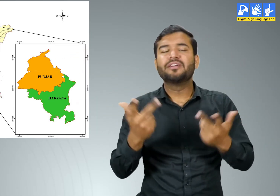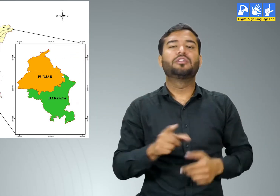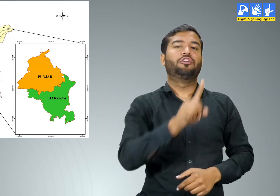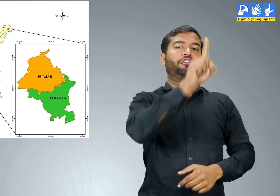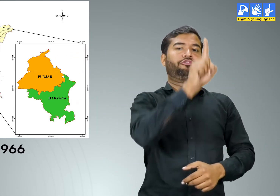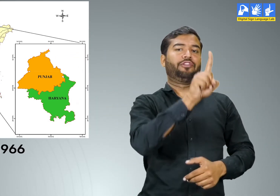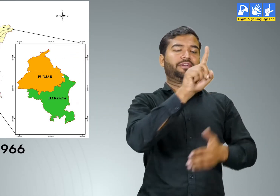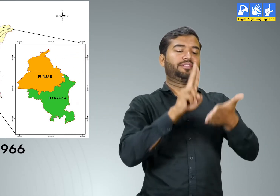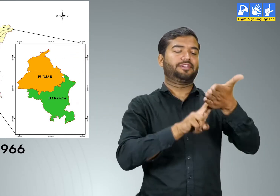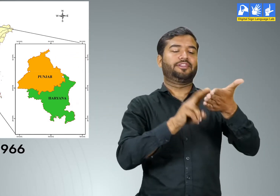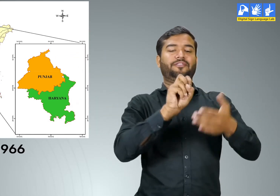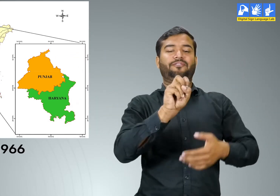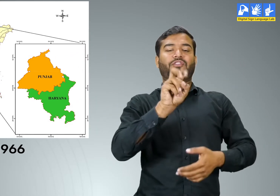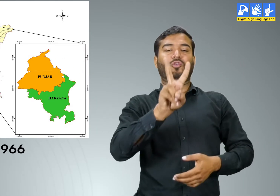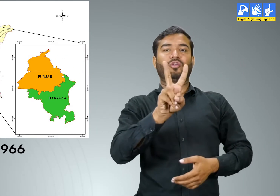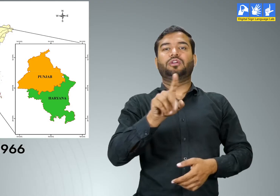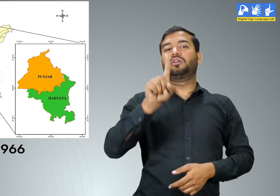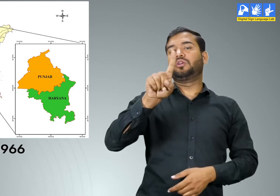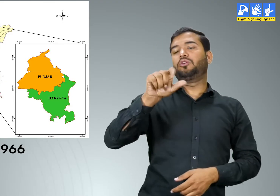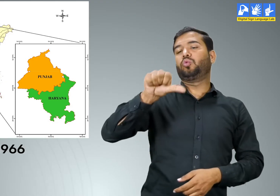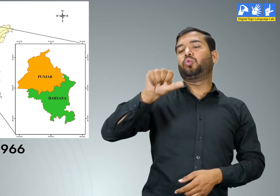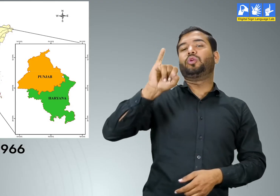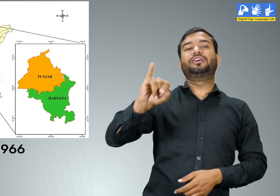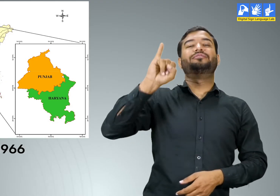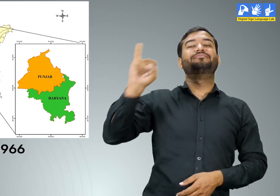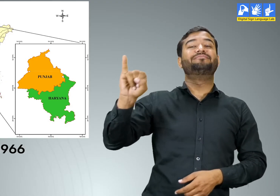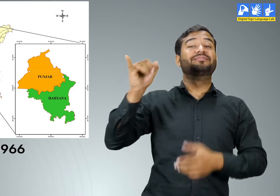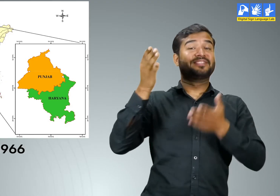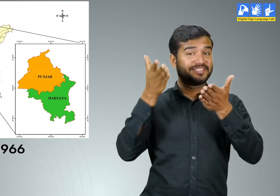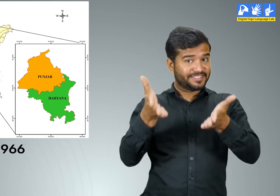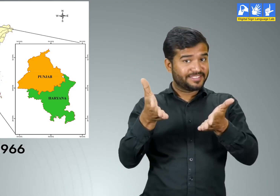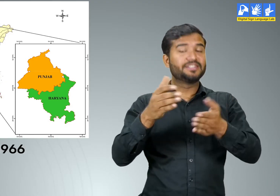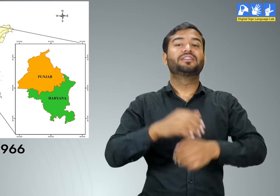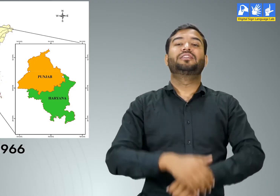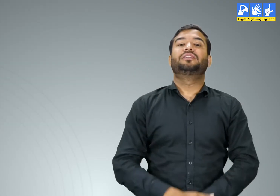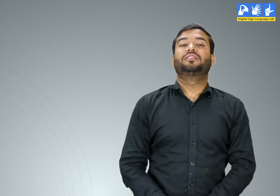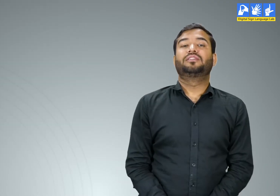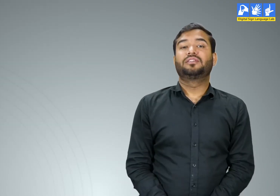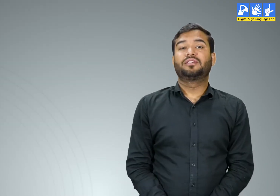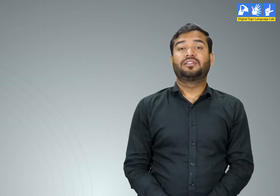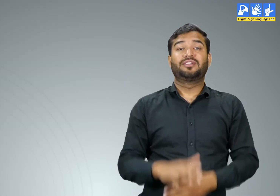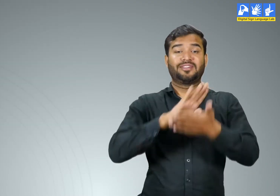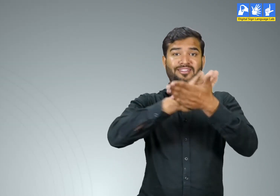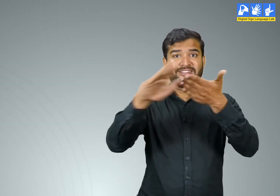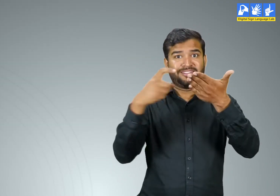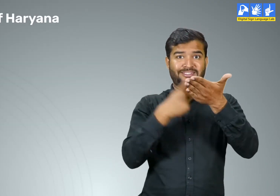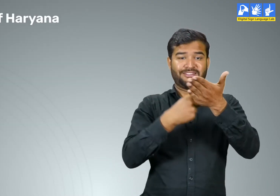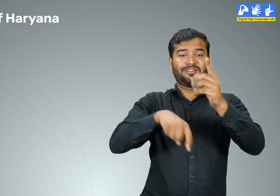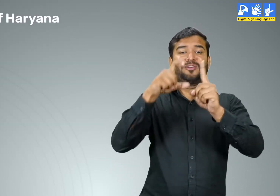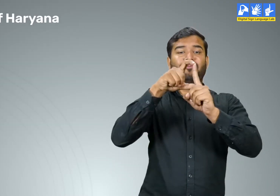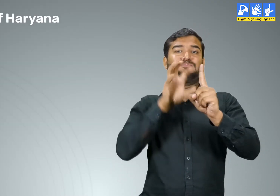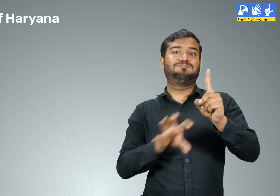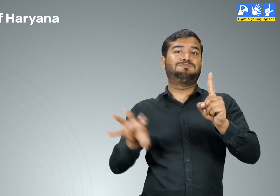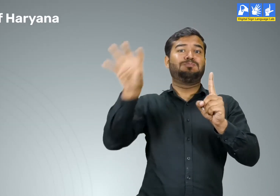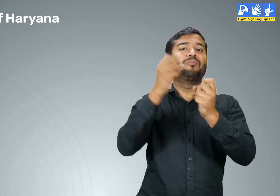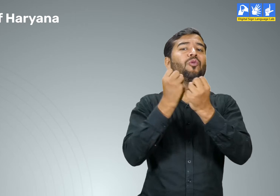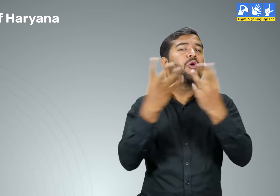एक नवंबर 1966 को हर्याना राज्य की स्थापना हुई पहले हर्याना